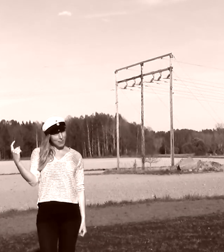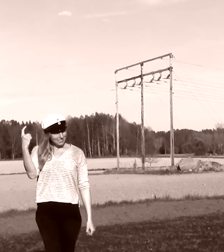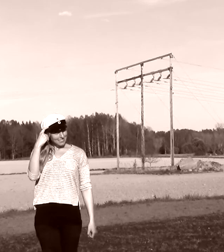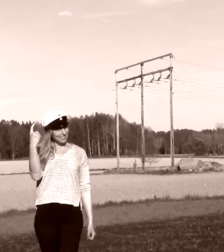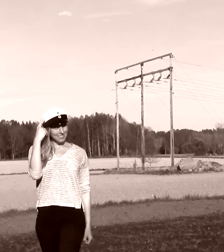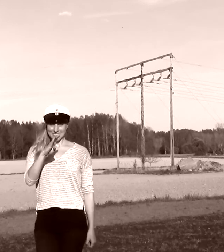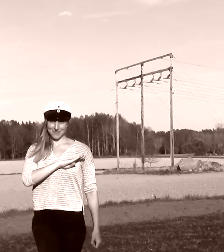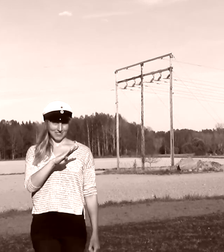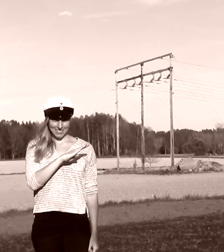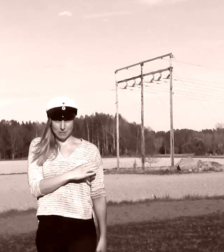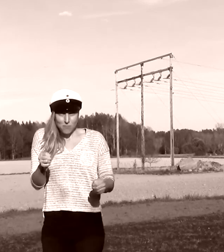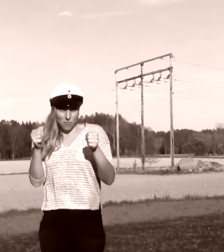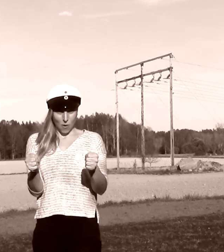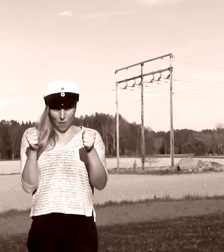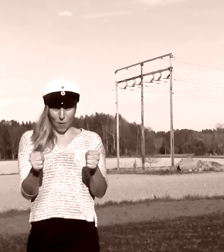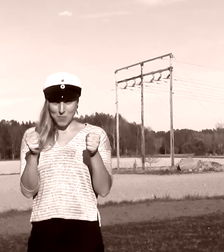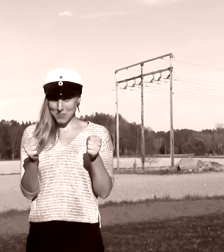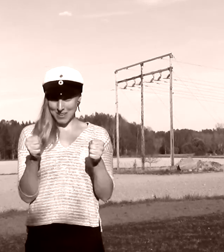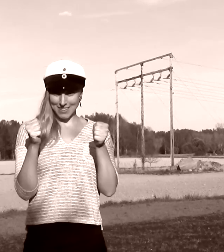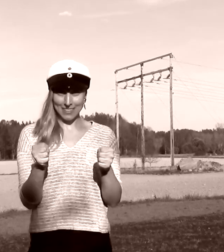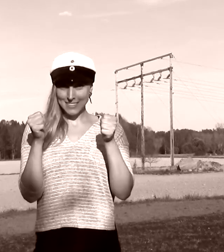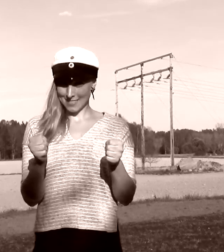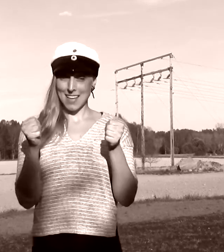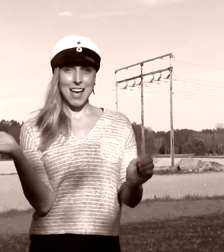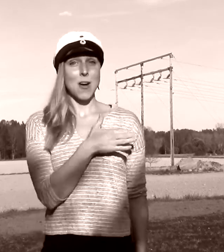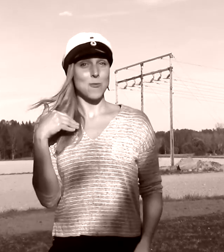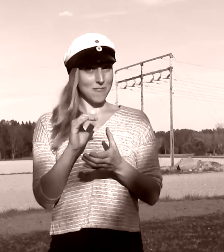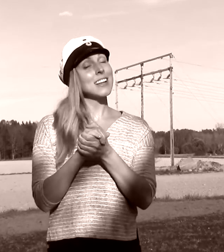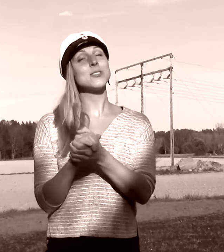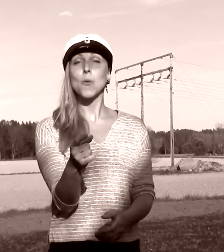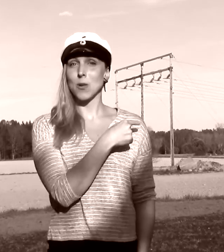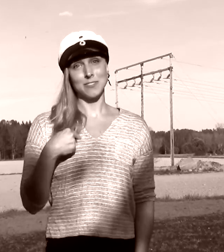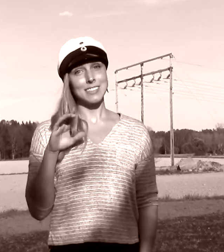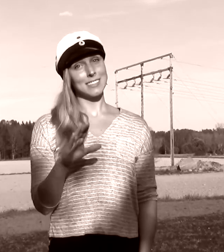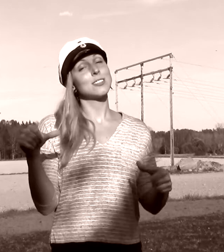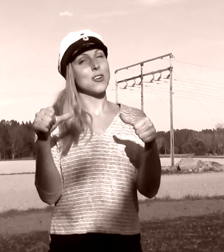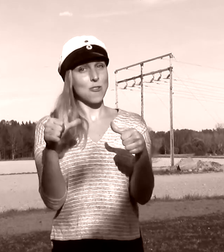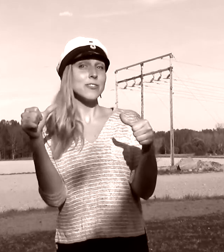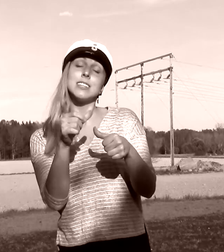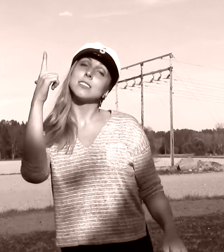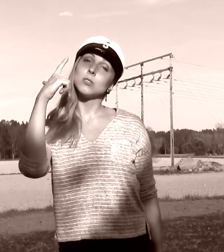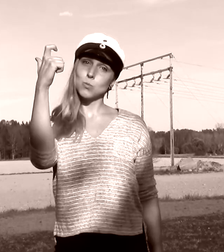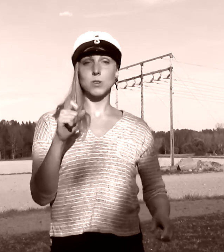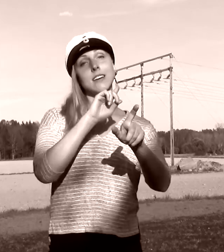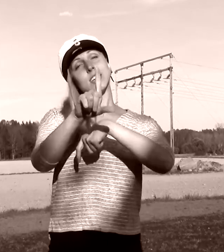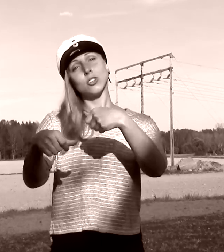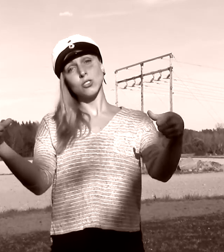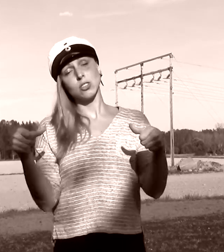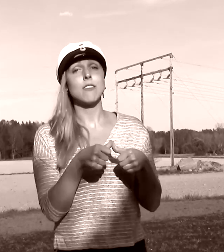sinnebo, och den ljusande framtida vår Vissa slöften tror, när vi krydar för